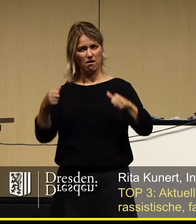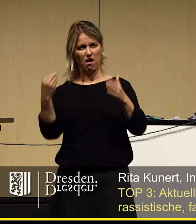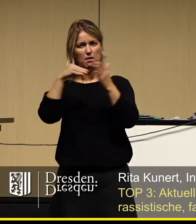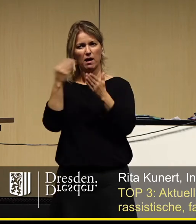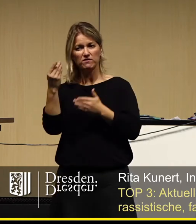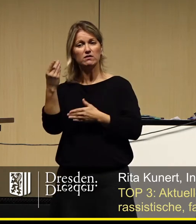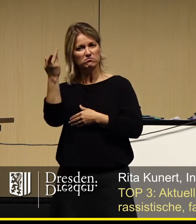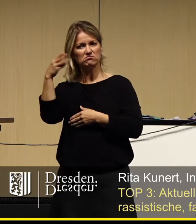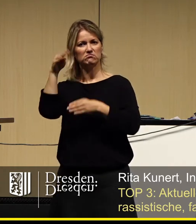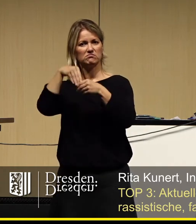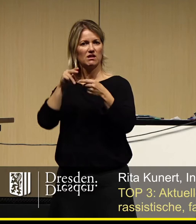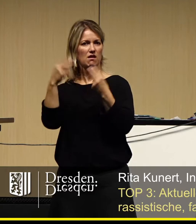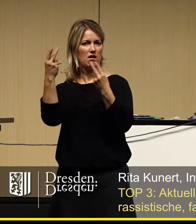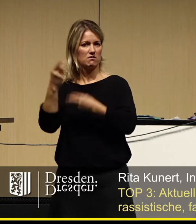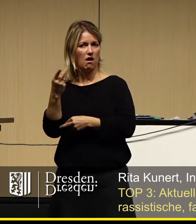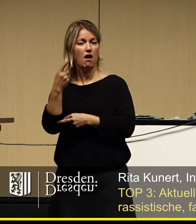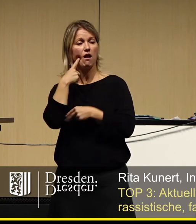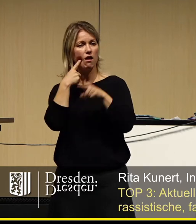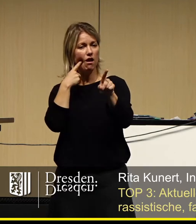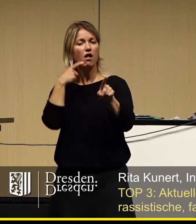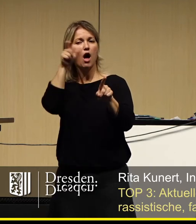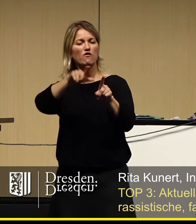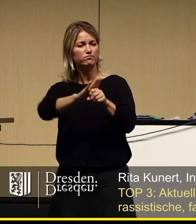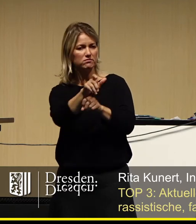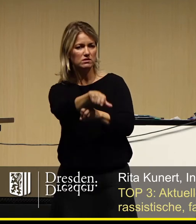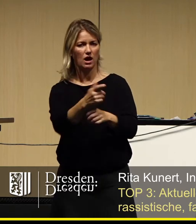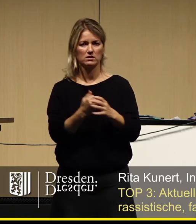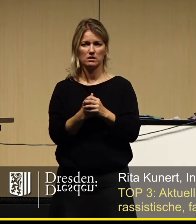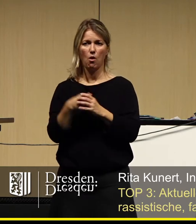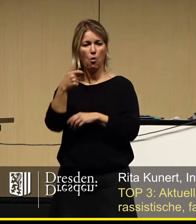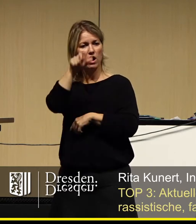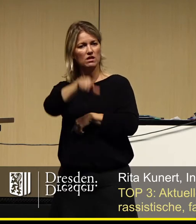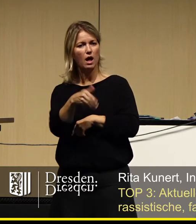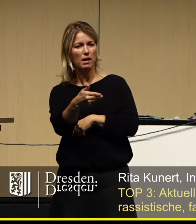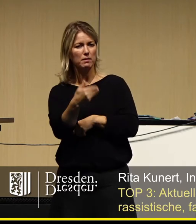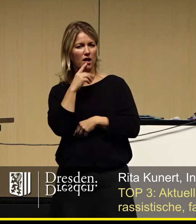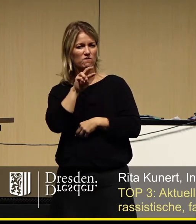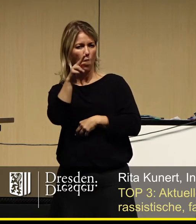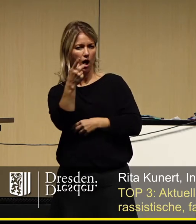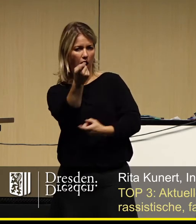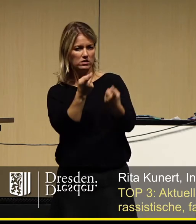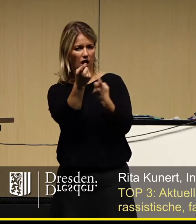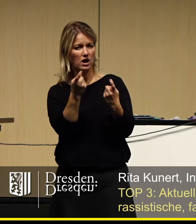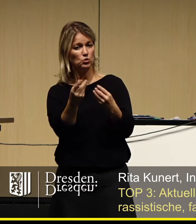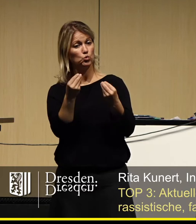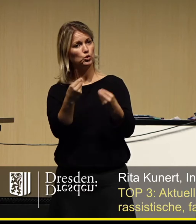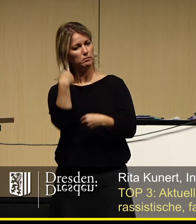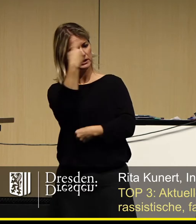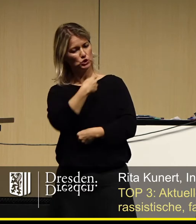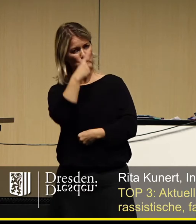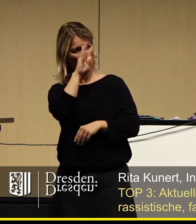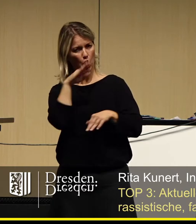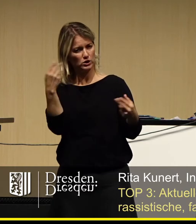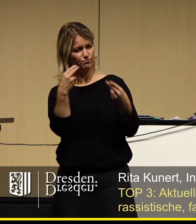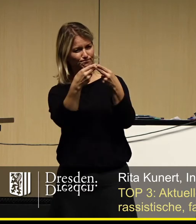auch dafür sorgen, dass sich Menschen anderer Herkunft oder einfach Menschen, die nicht dem sogenannten typischen Deutschen entsprechen,